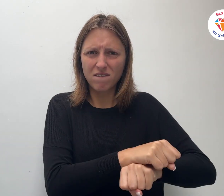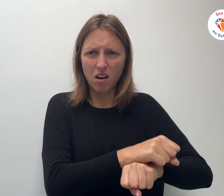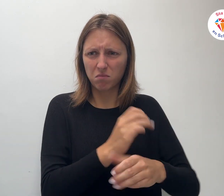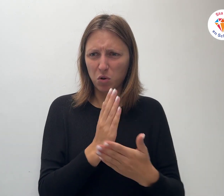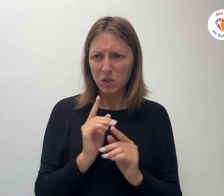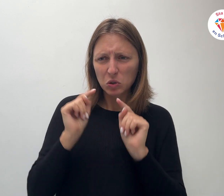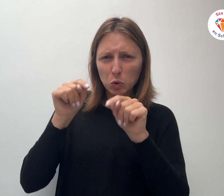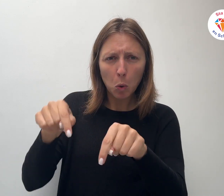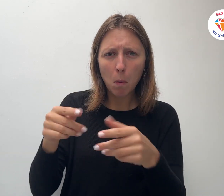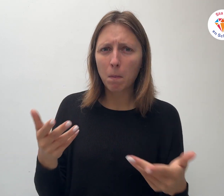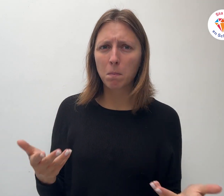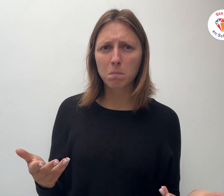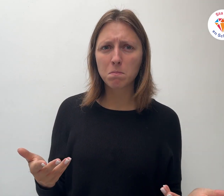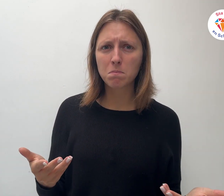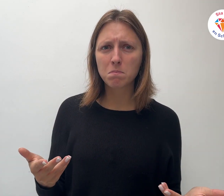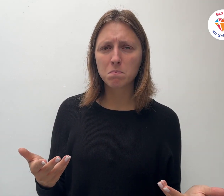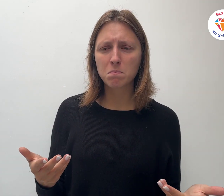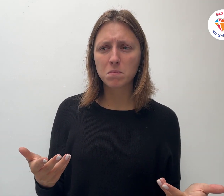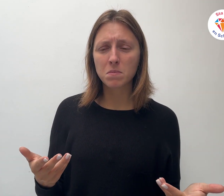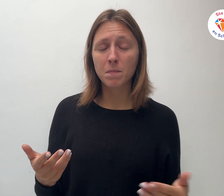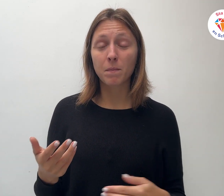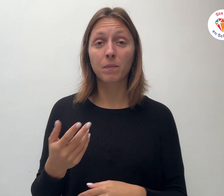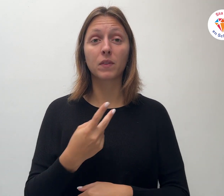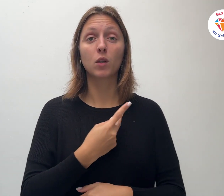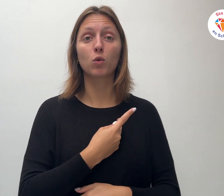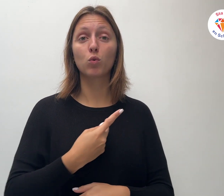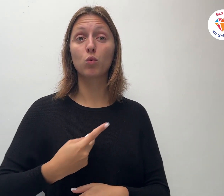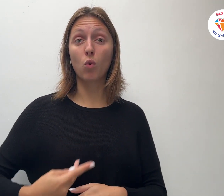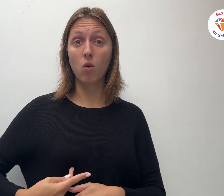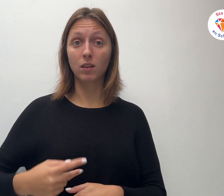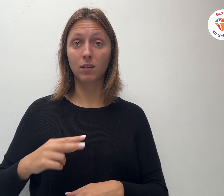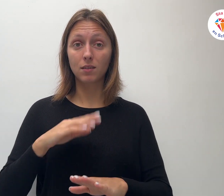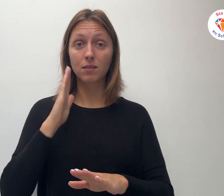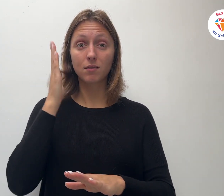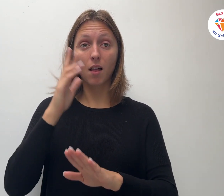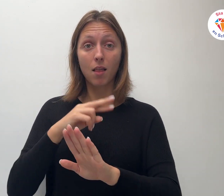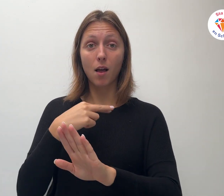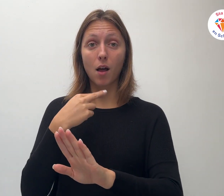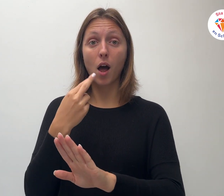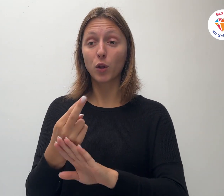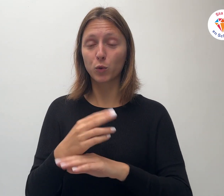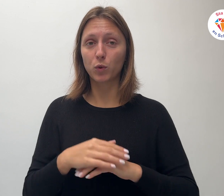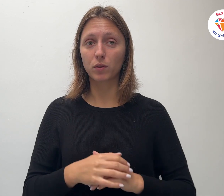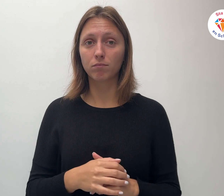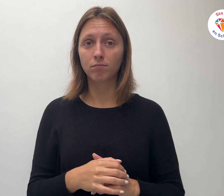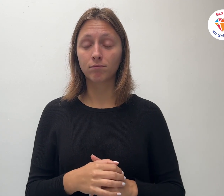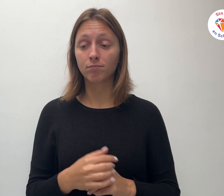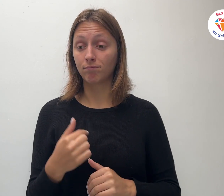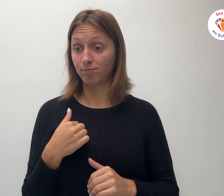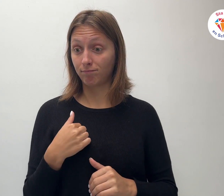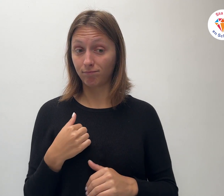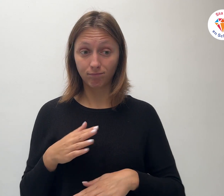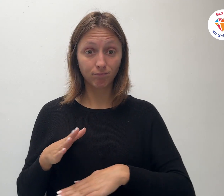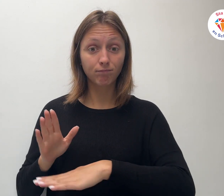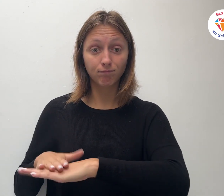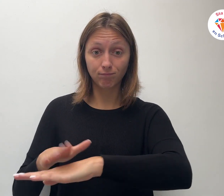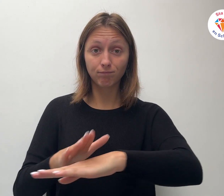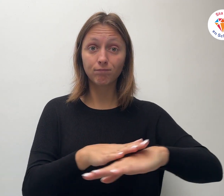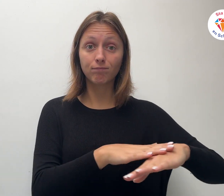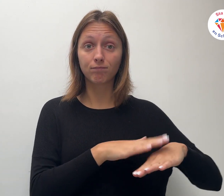gekomen? En de koning zal hun antwoorden, Voorwaar? Ik zeg u. Voor zover u dit voor een